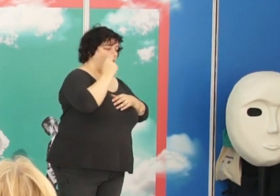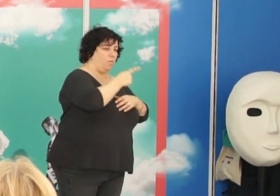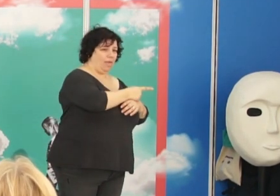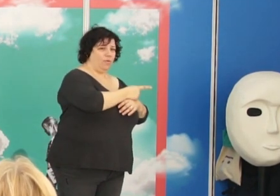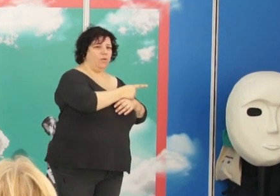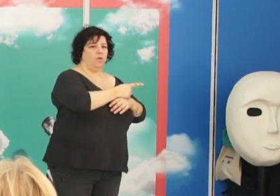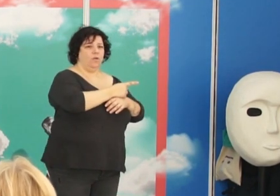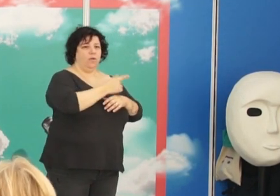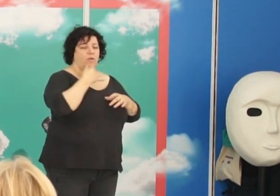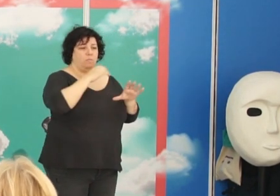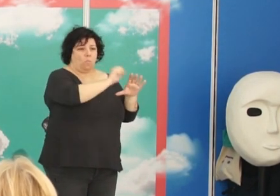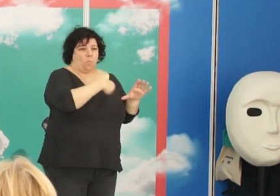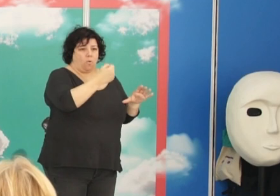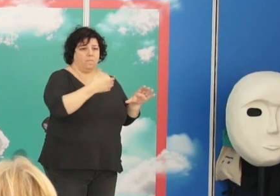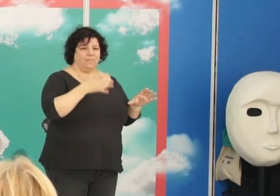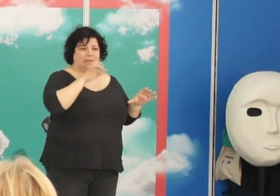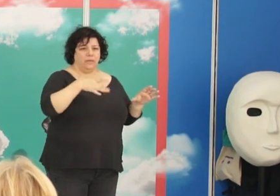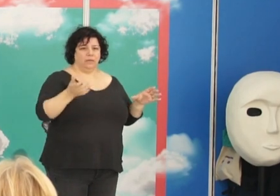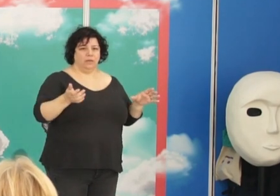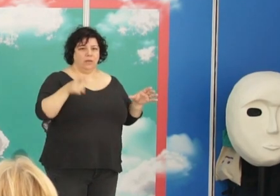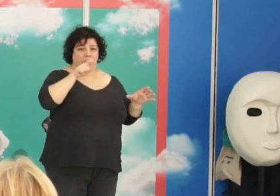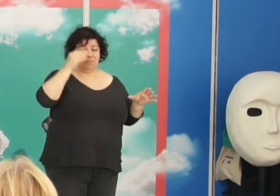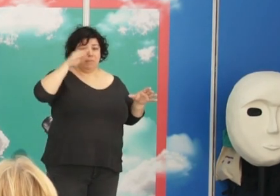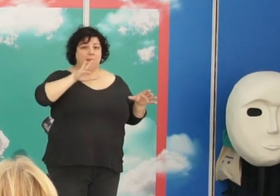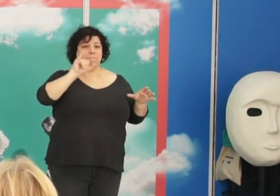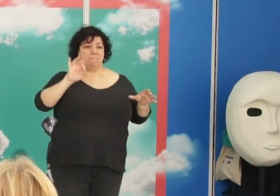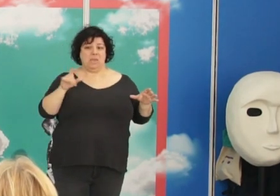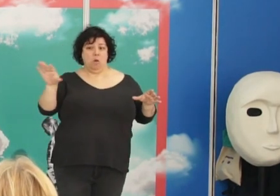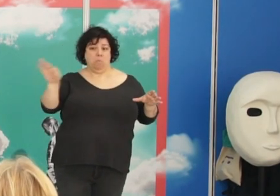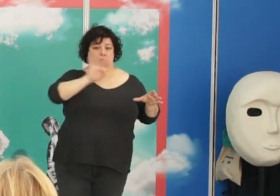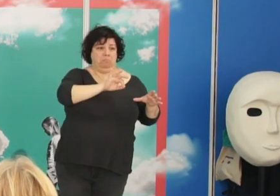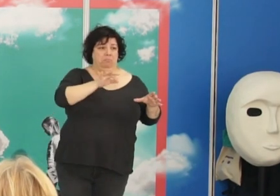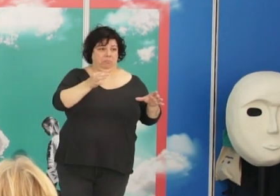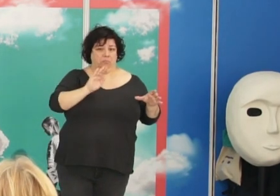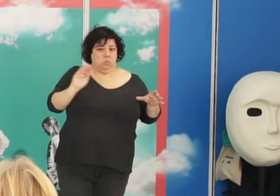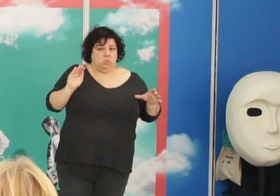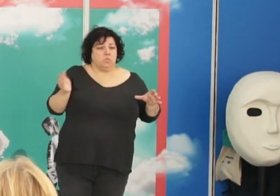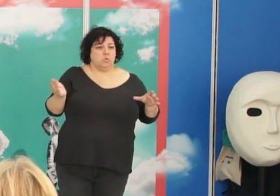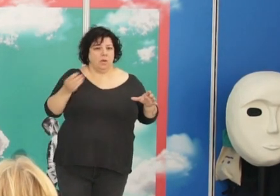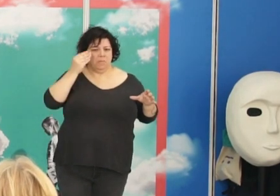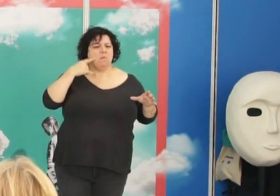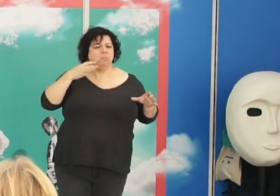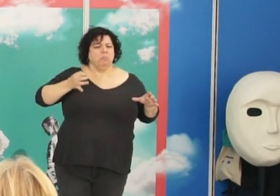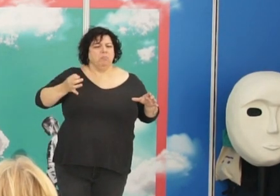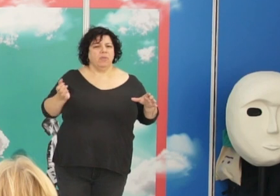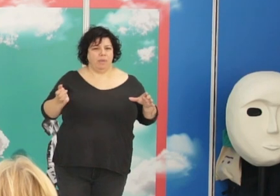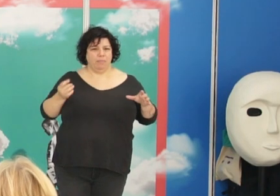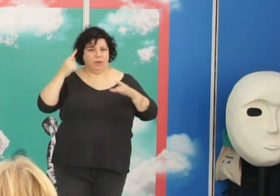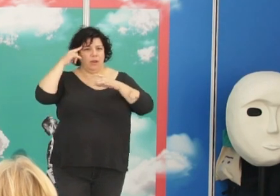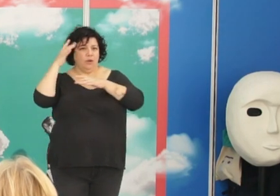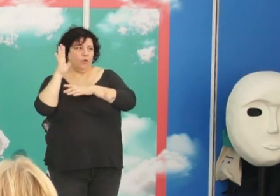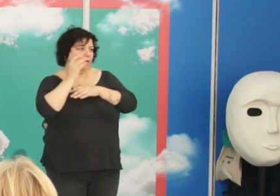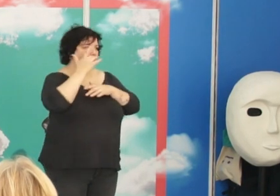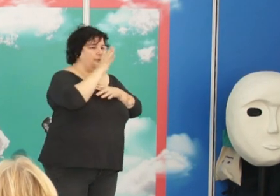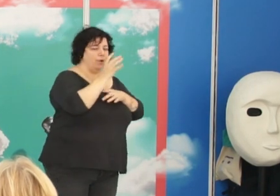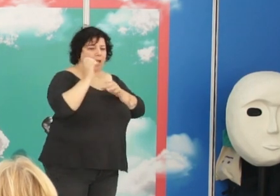se queda en sillón libre y todo el mundo daba por hecho a quien le correspondía Cajal las neuronas en